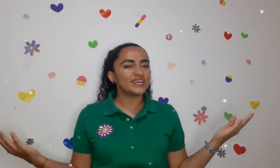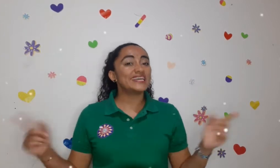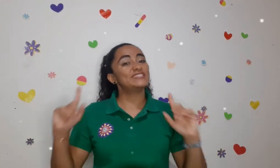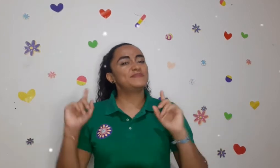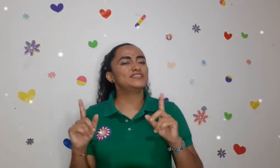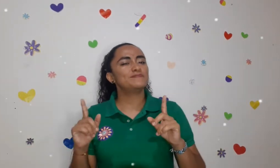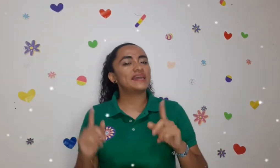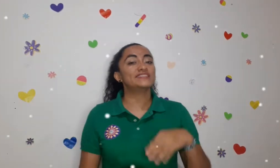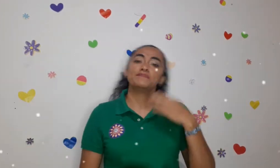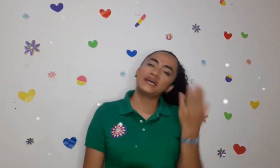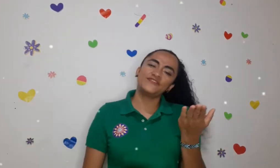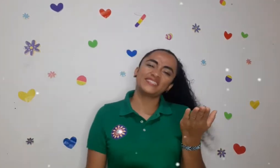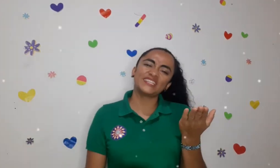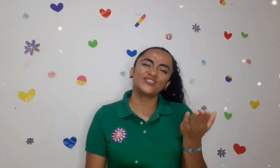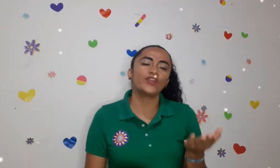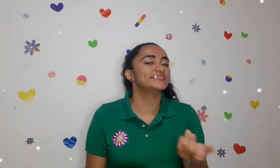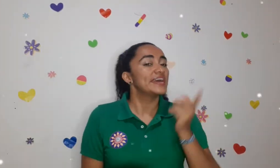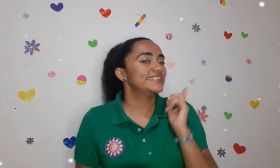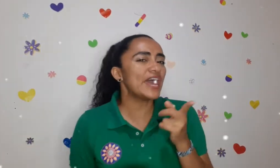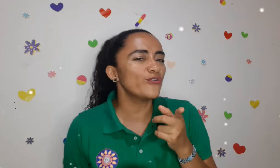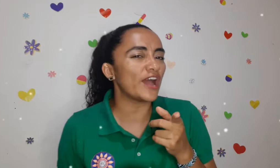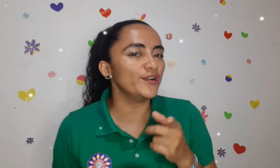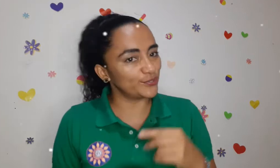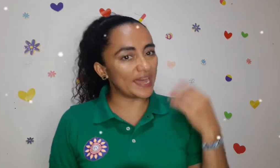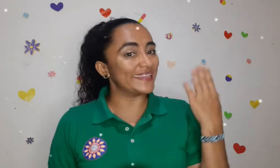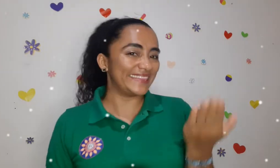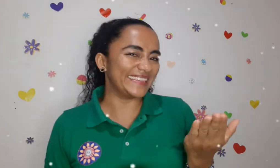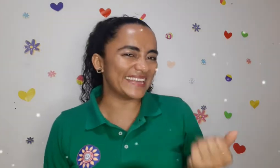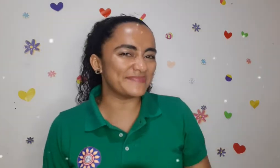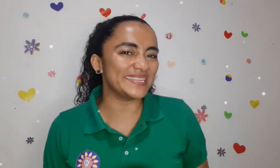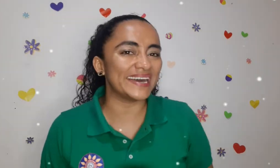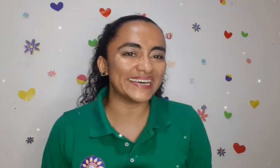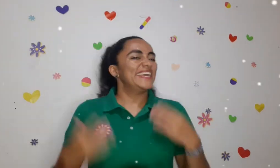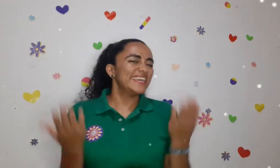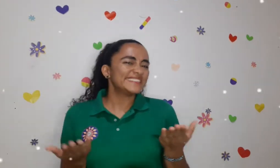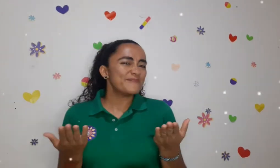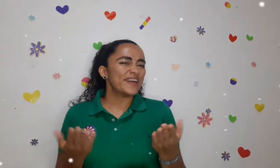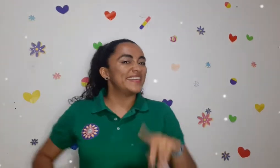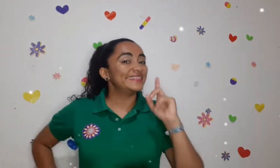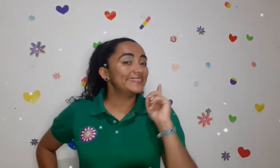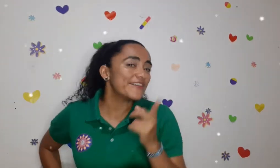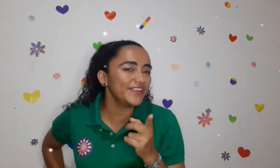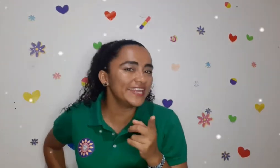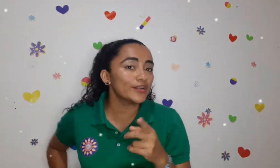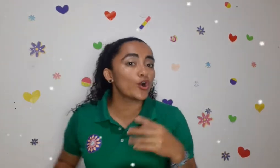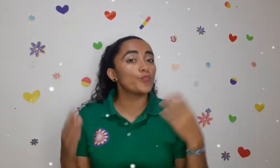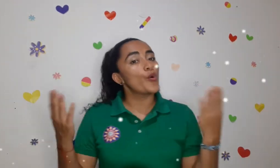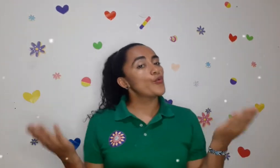de las principales manifestaciones de una cultura determinada. Y se pueden definir como un